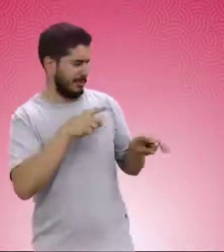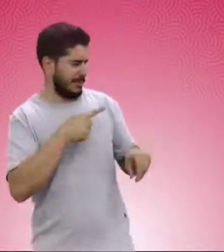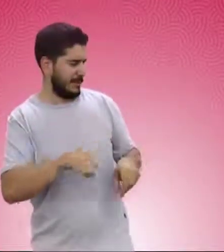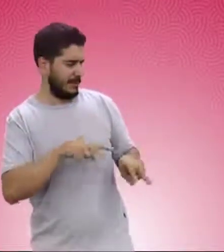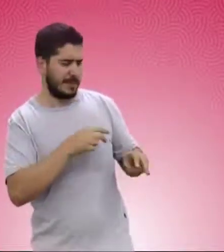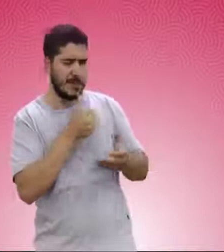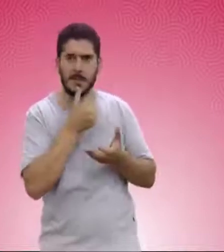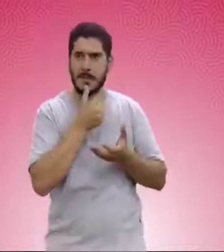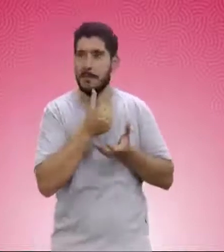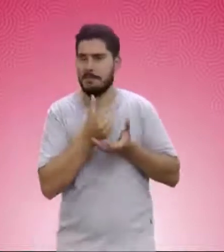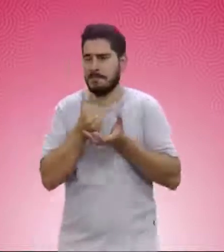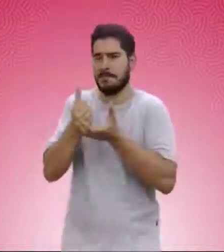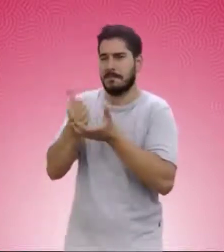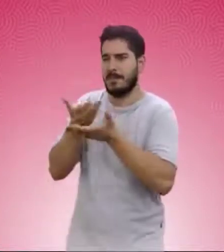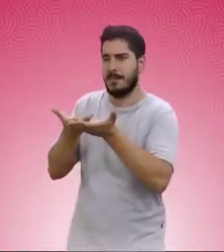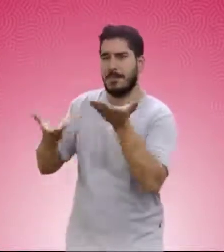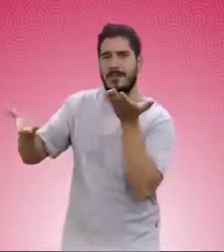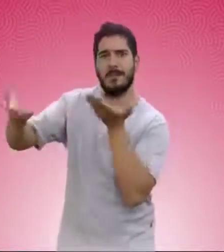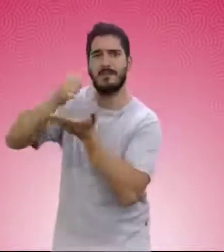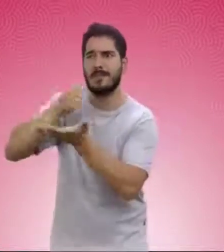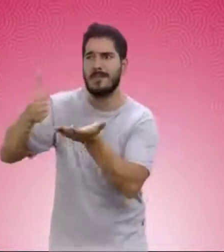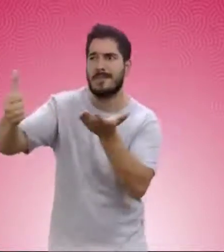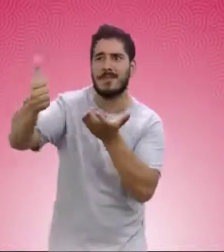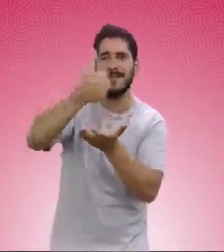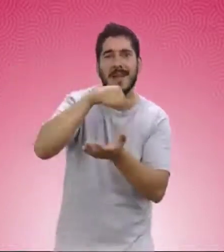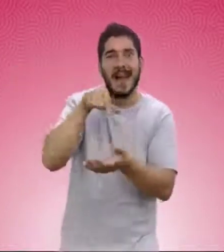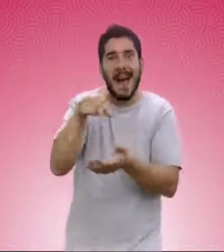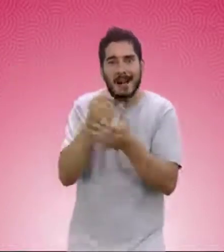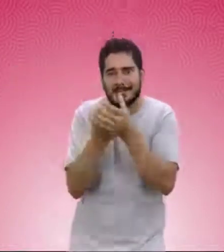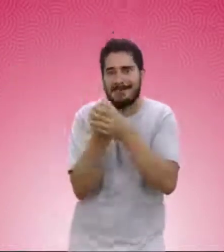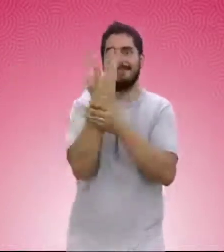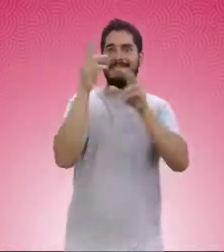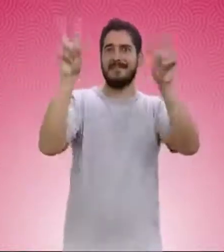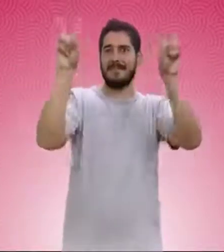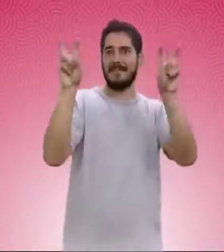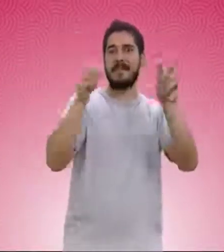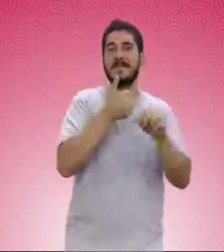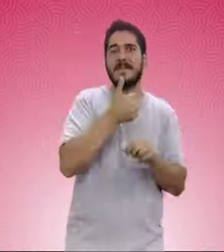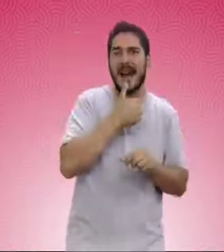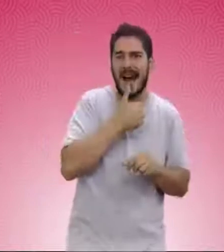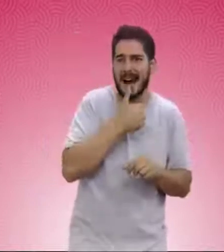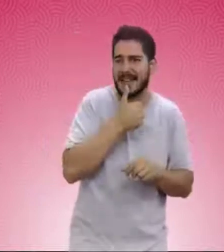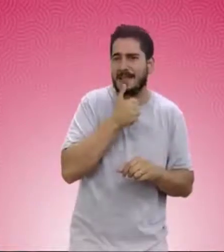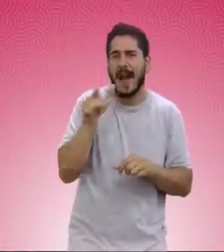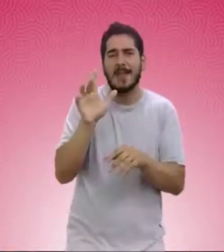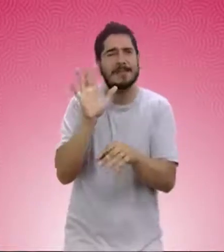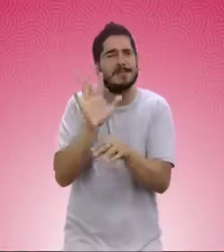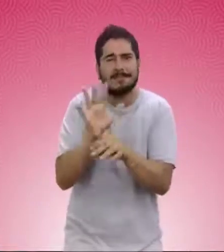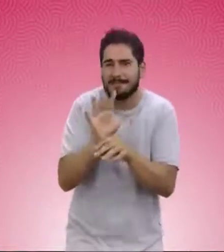Y empieza a compartir tal cual como le habían dicho. Y así surge la historia del mate, que tiene un significado